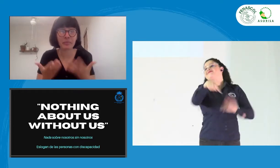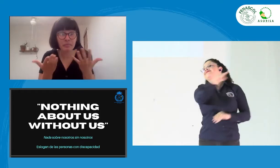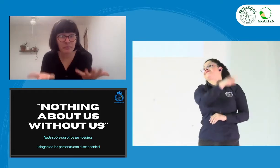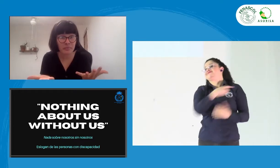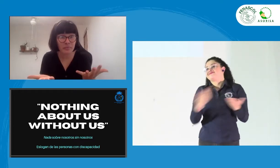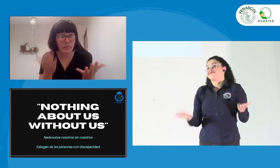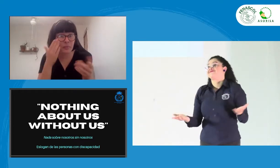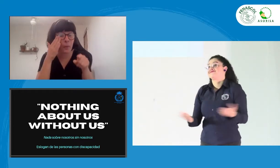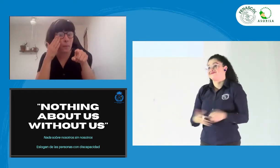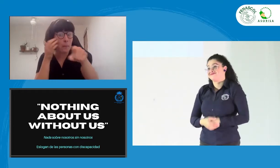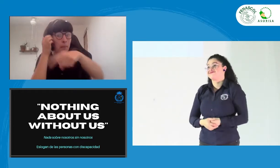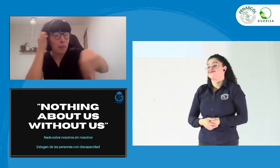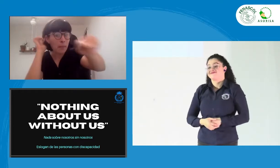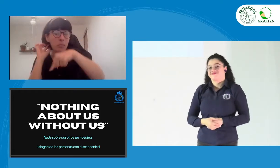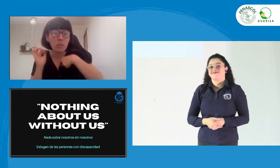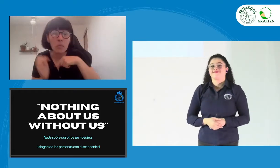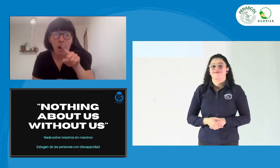pongan unos enfrente de los otros.